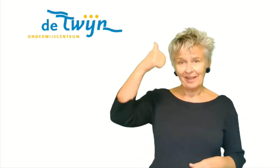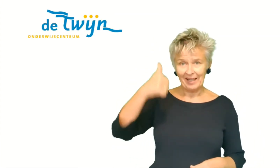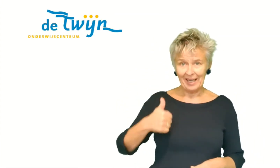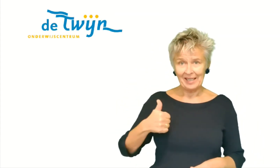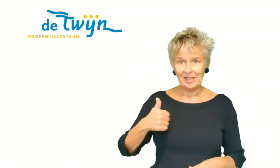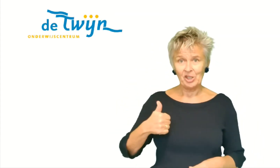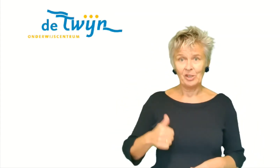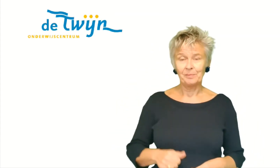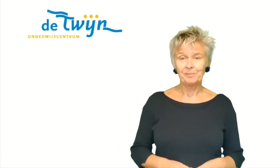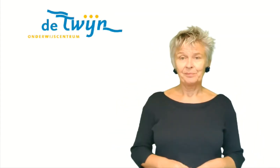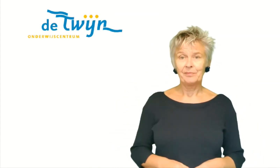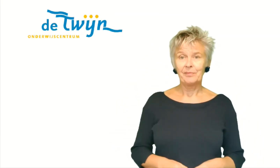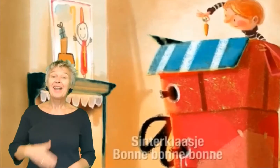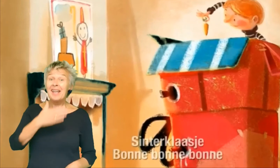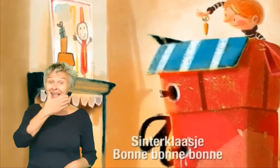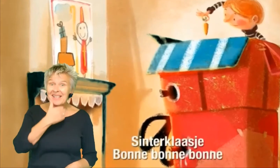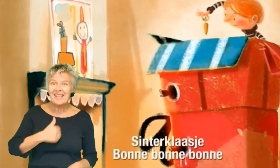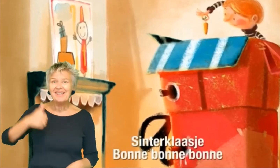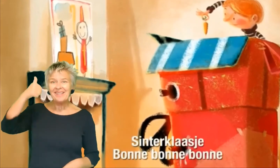Dankjewel, Sinterklaasje.